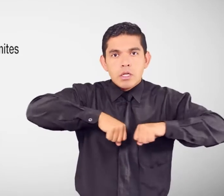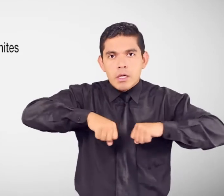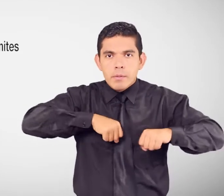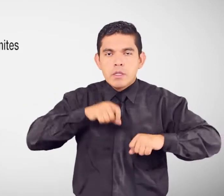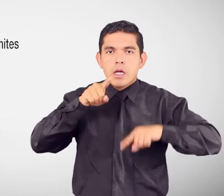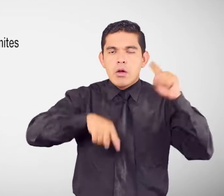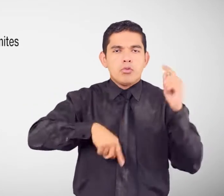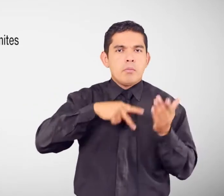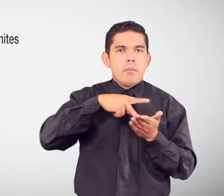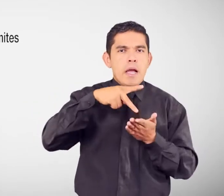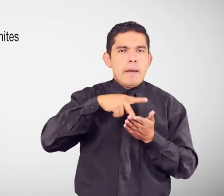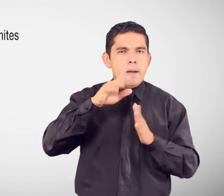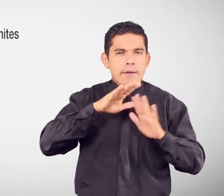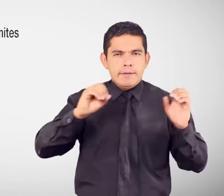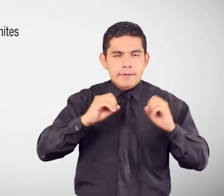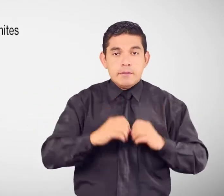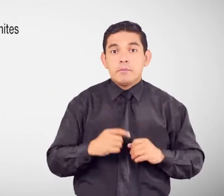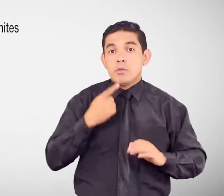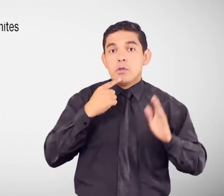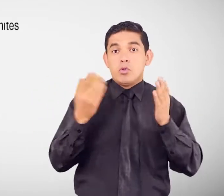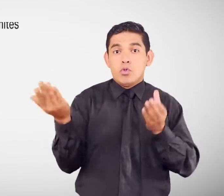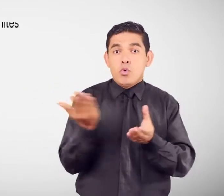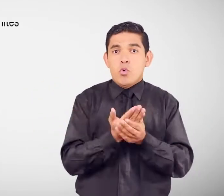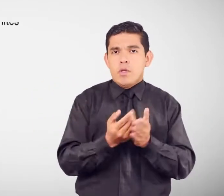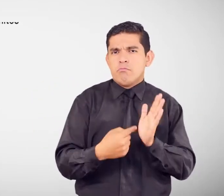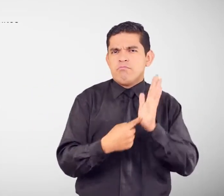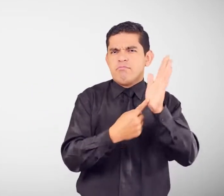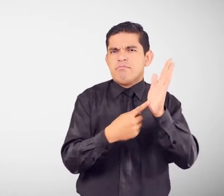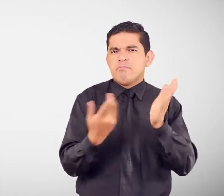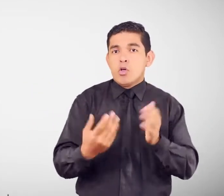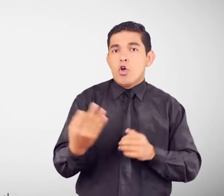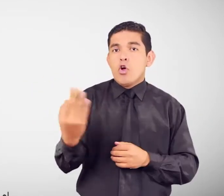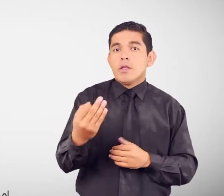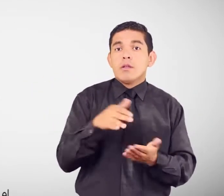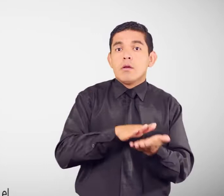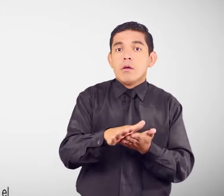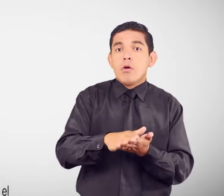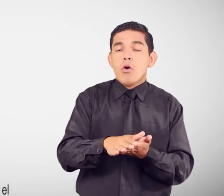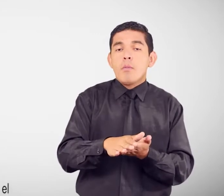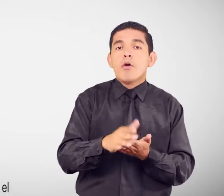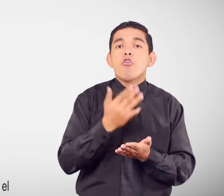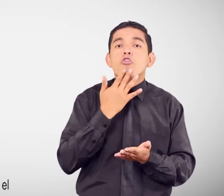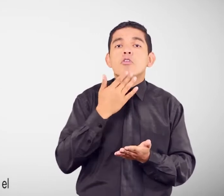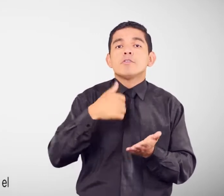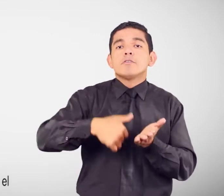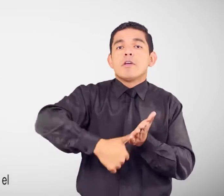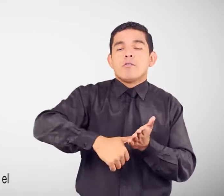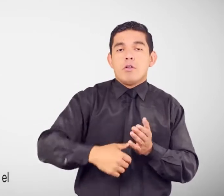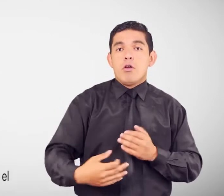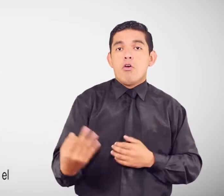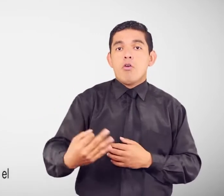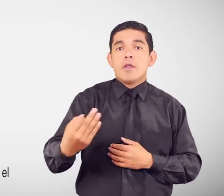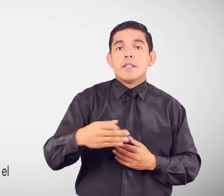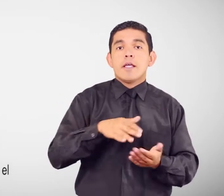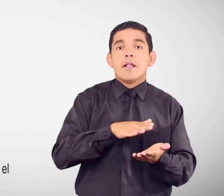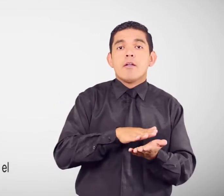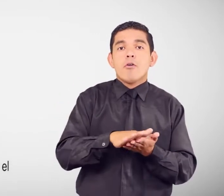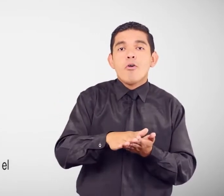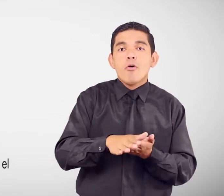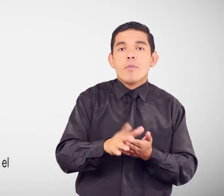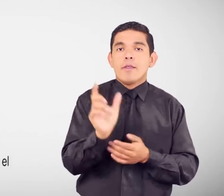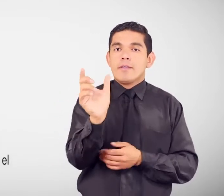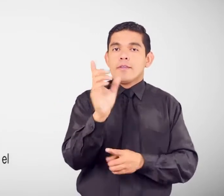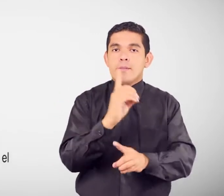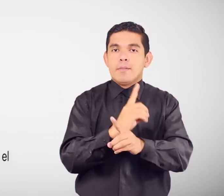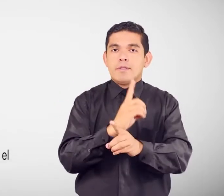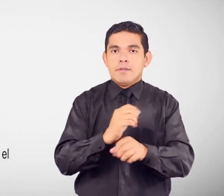pago Documentos que se deben presentar Original y copia a color de la cédula Original y copia del carné de discapacidad